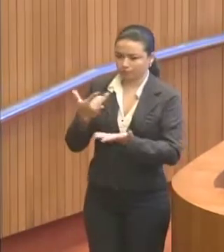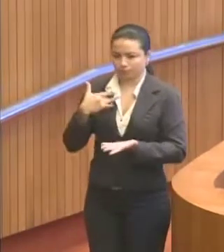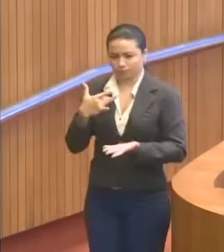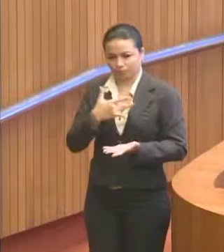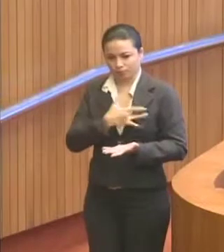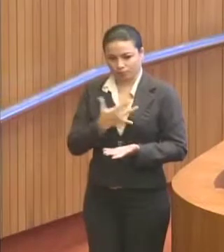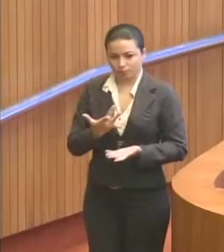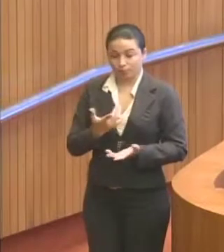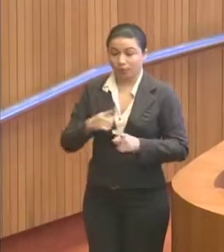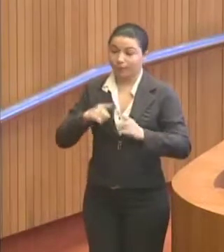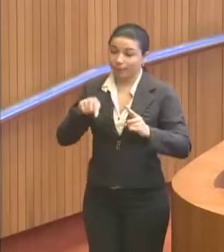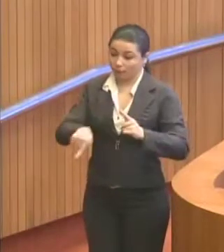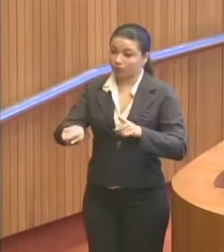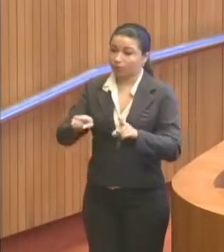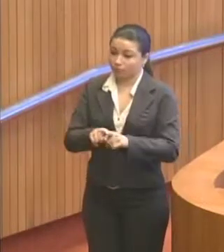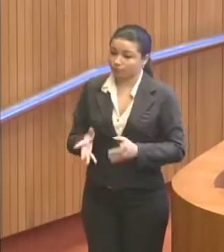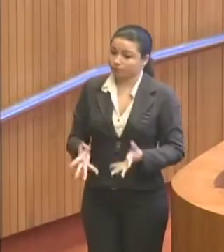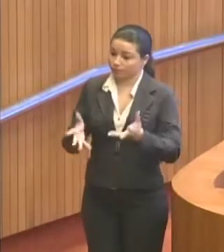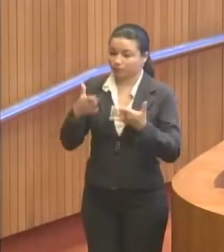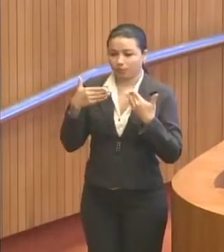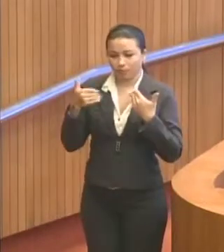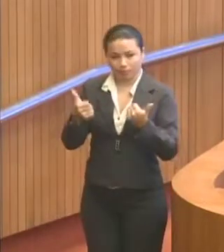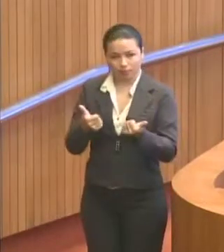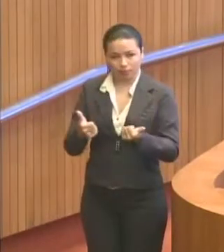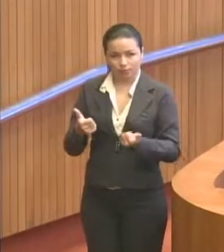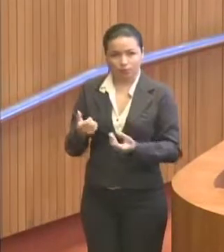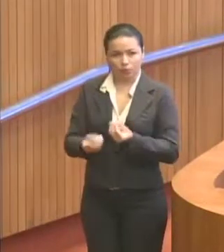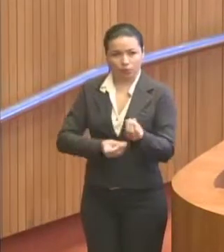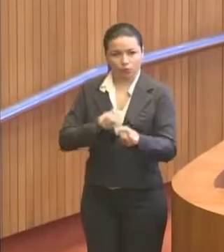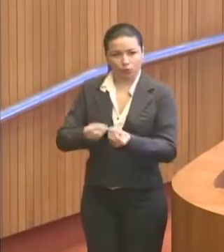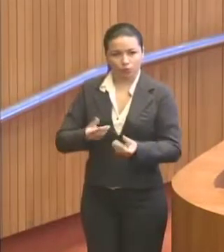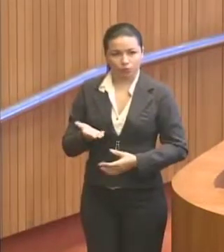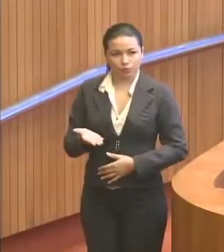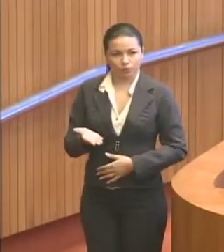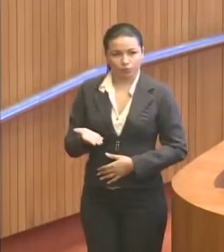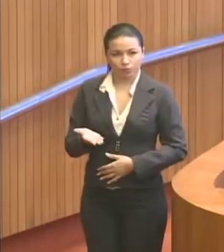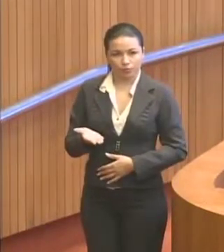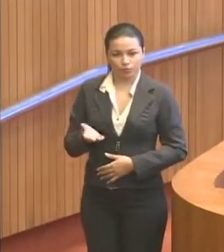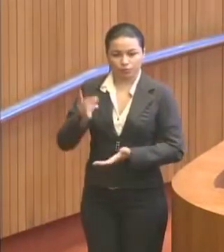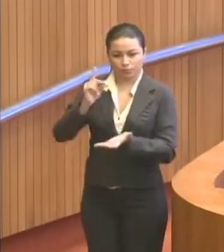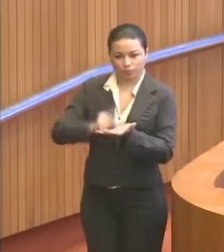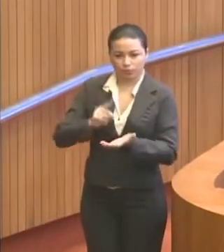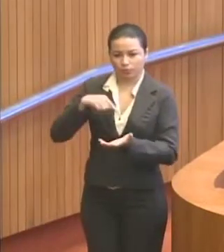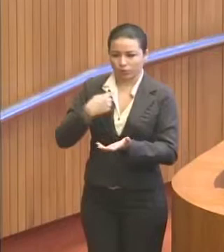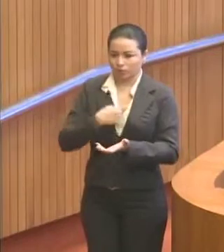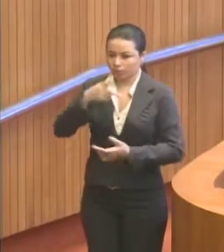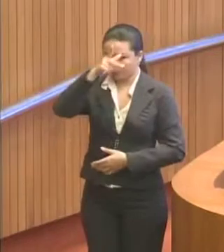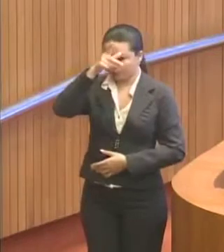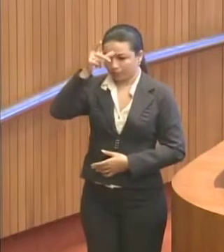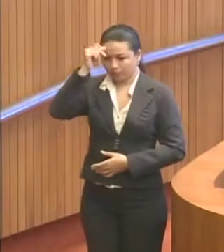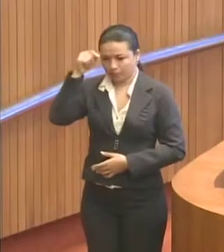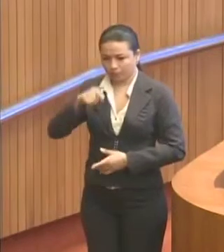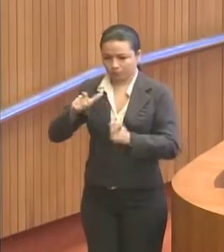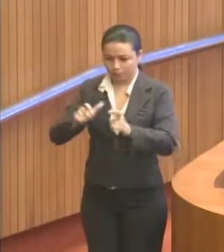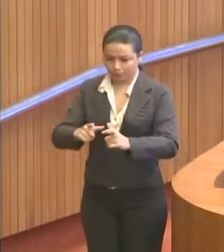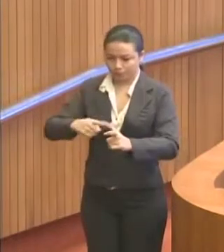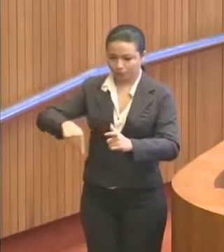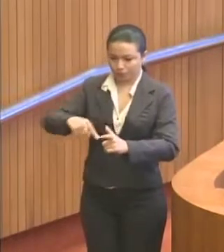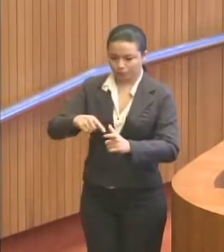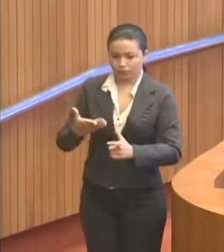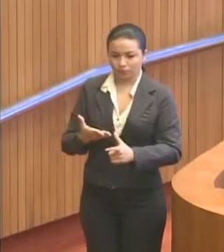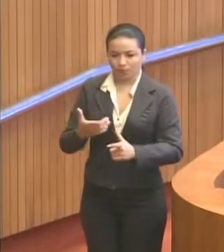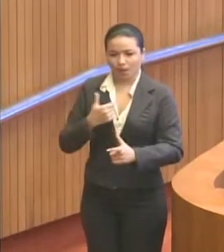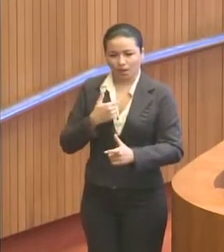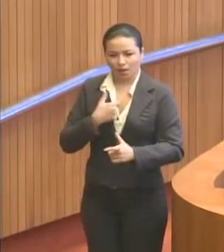saúde, mas que também vai fomentar e melhorar a realidade do nosso município, da nossa região. Então,